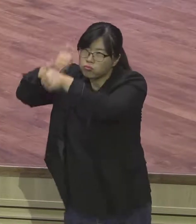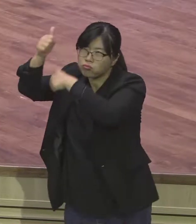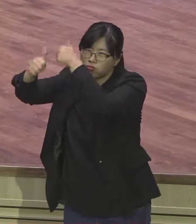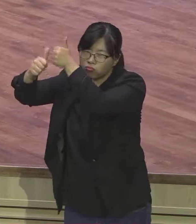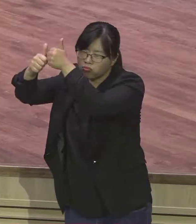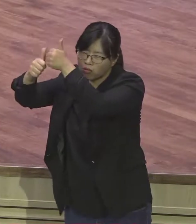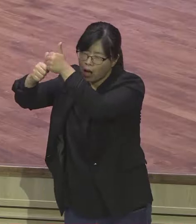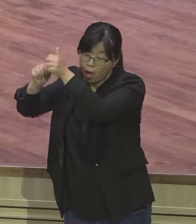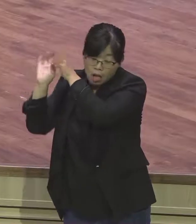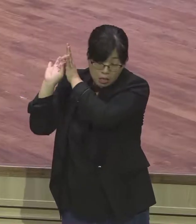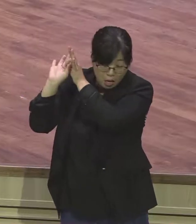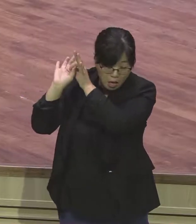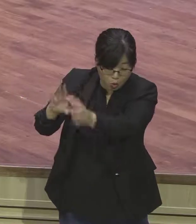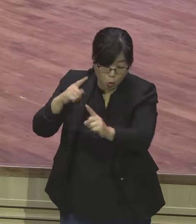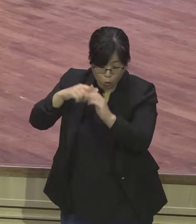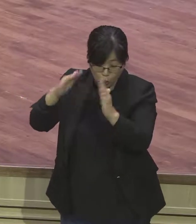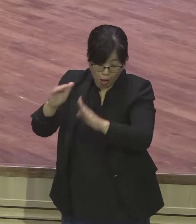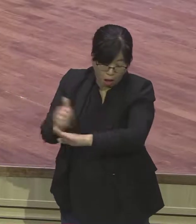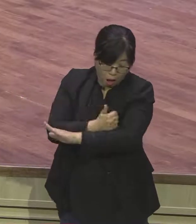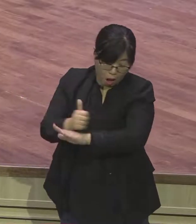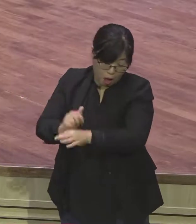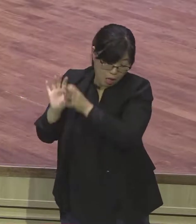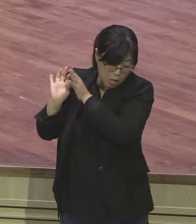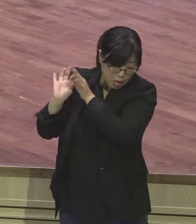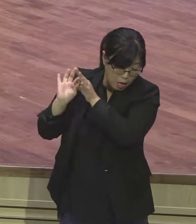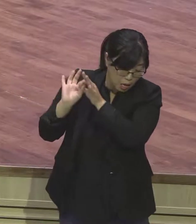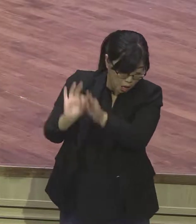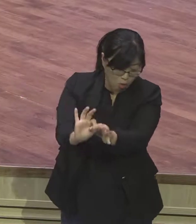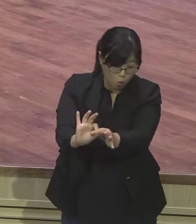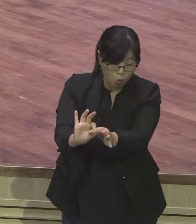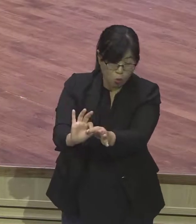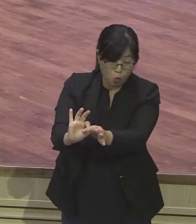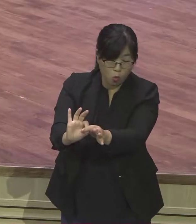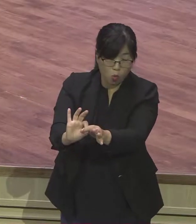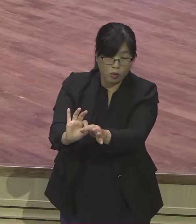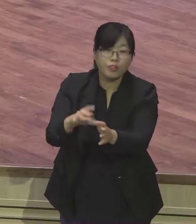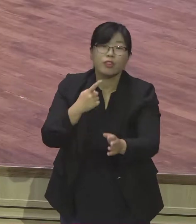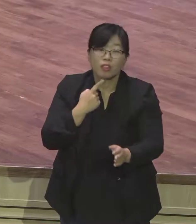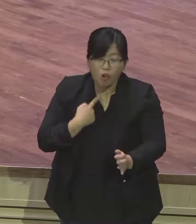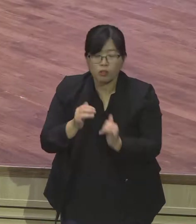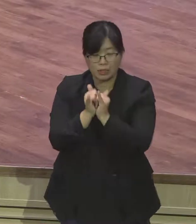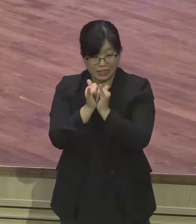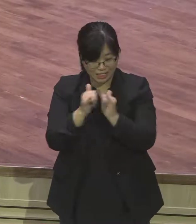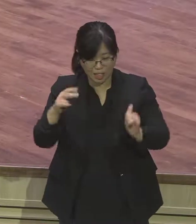분들이 대부분이에요. 한 명도 평생 1년이 아니라